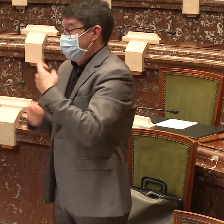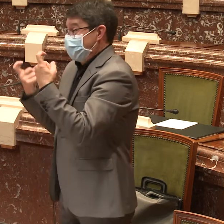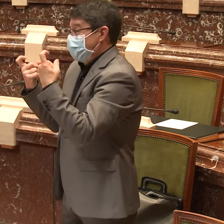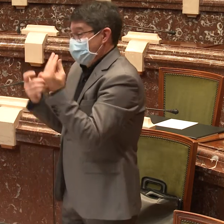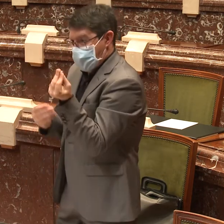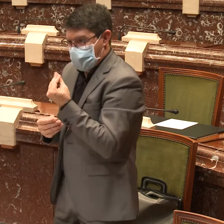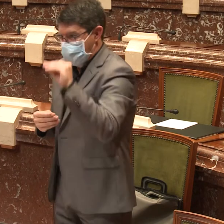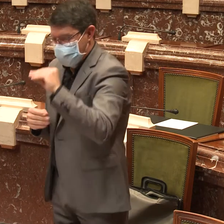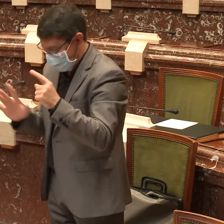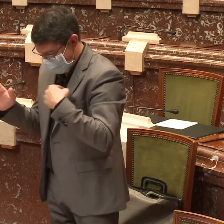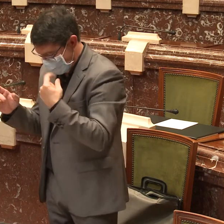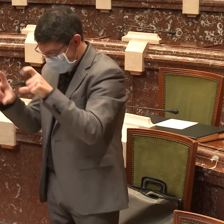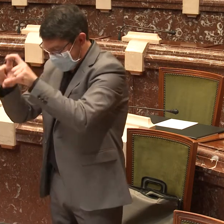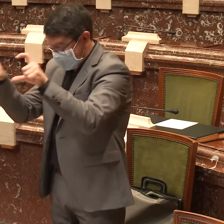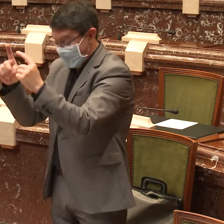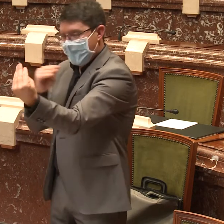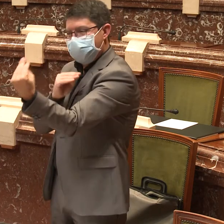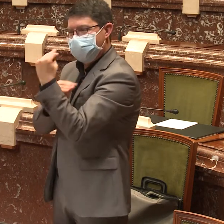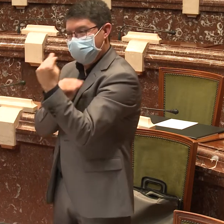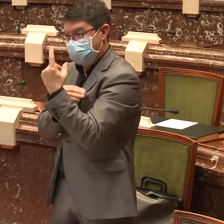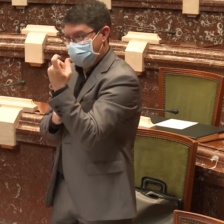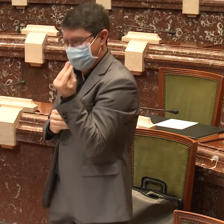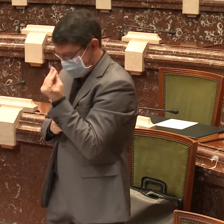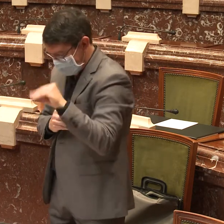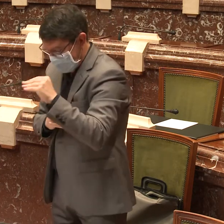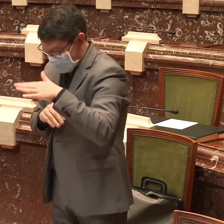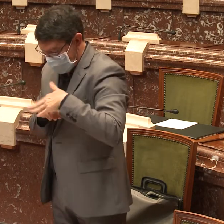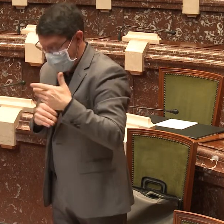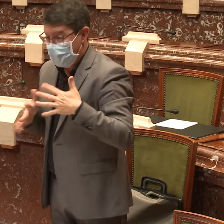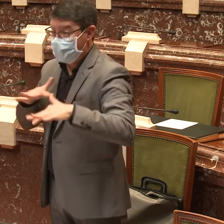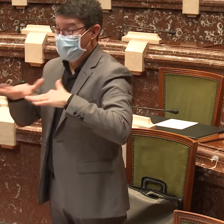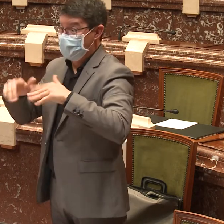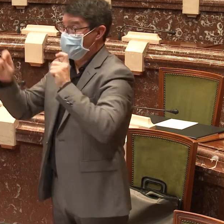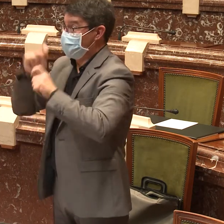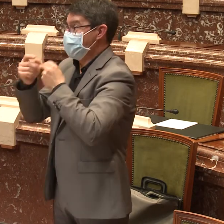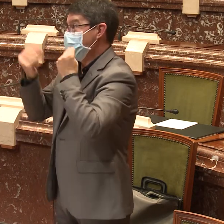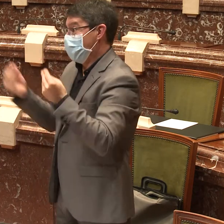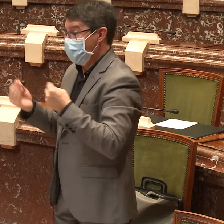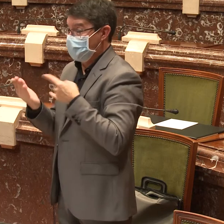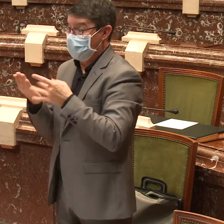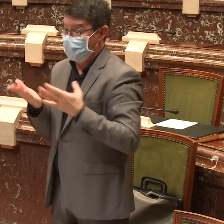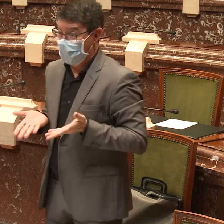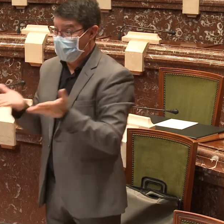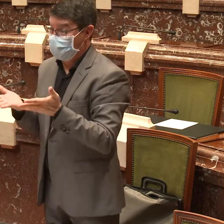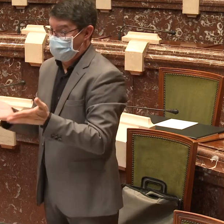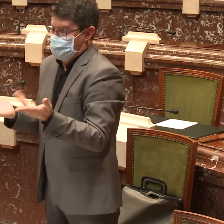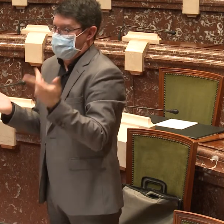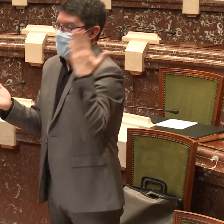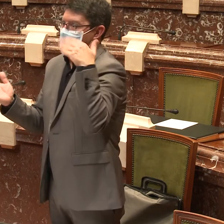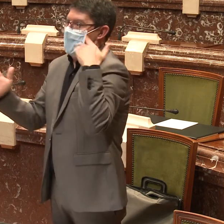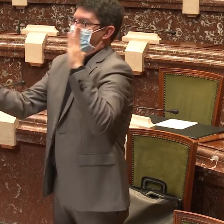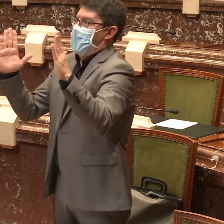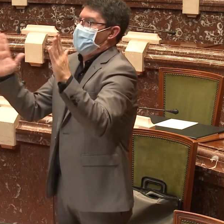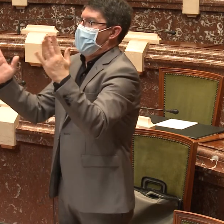En medidas dentro del ámbito económico, necesitamos que se aumenten las ayudas a nuestras entidades del movimiento